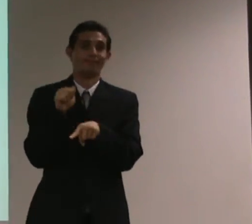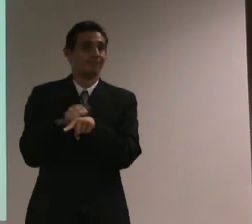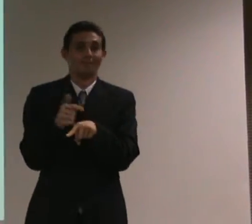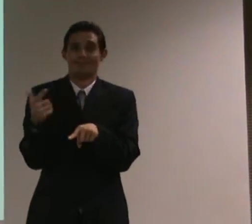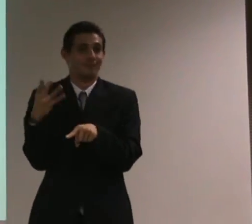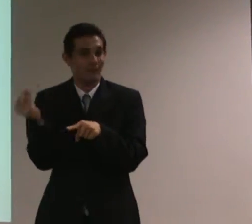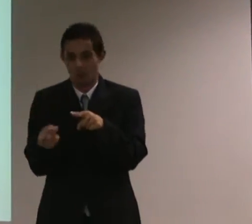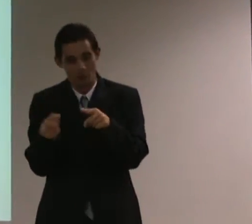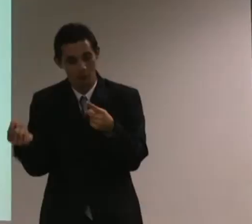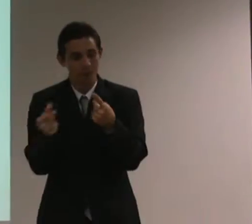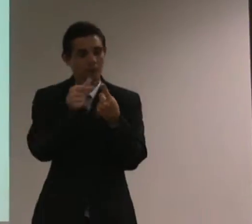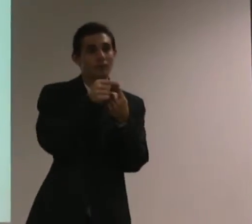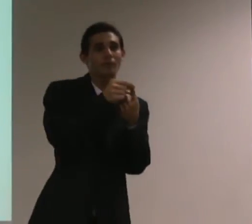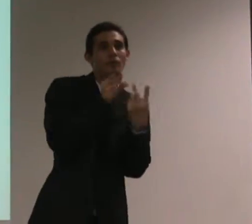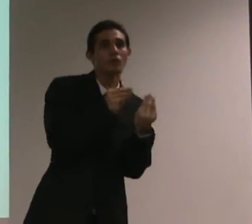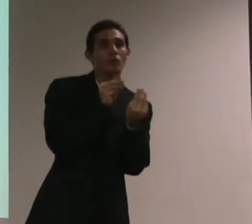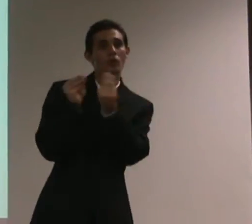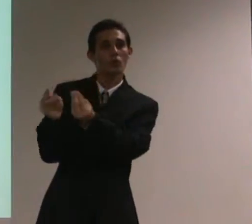que fosse doado.